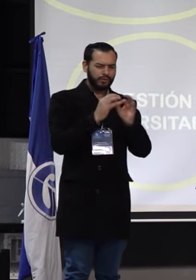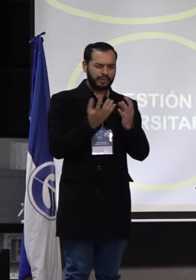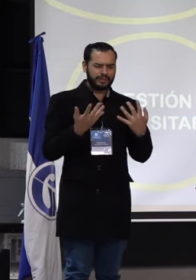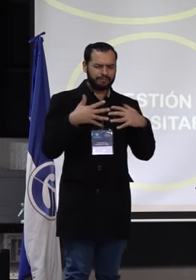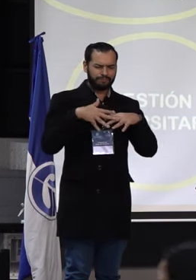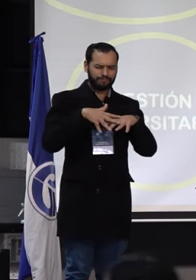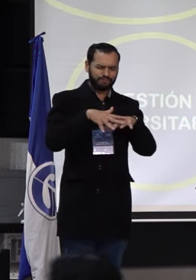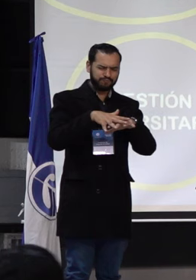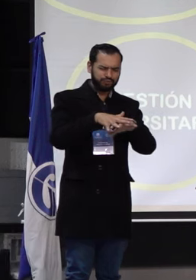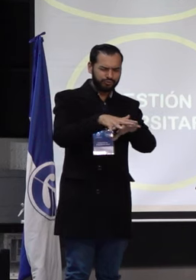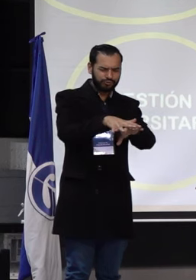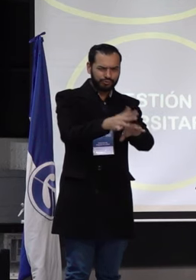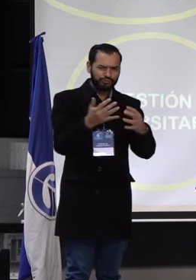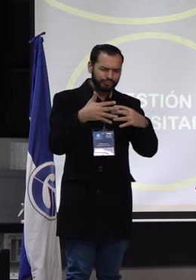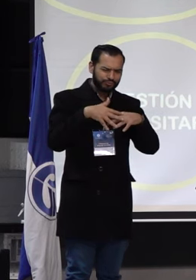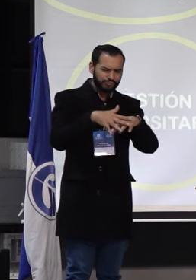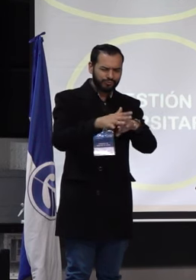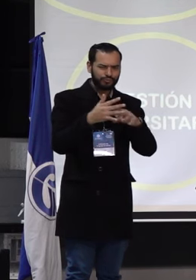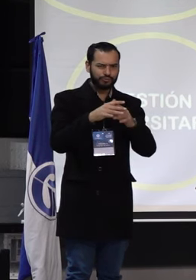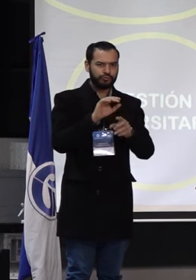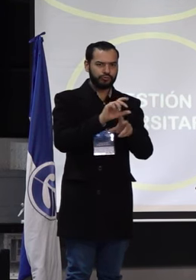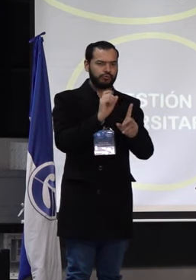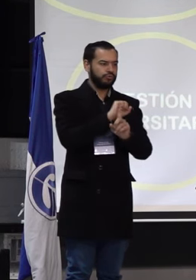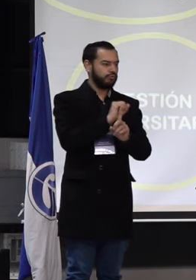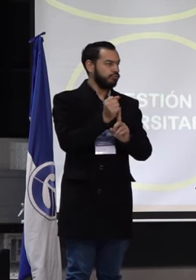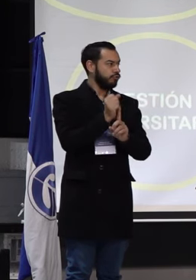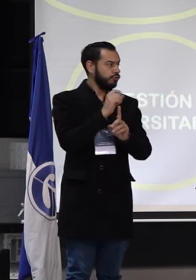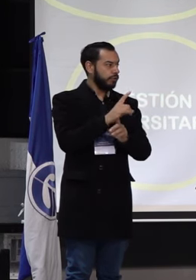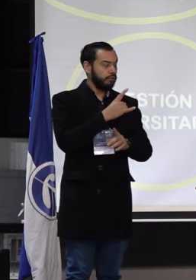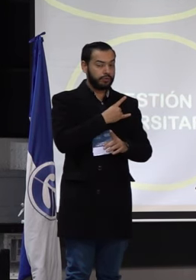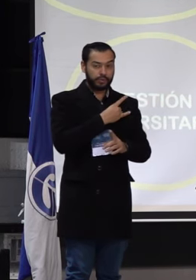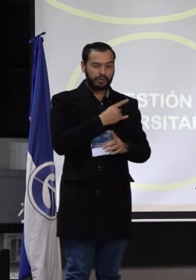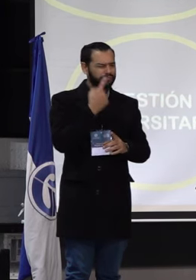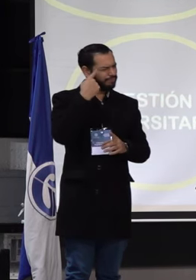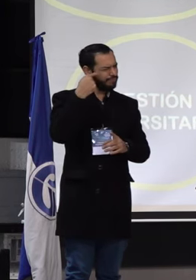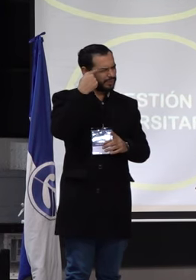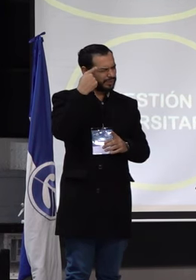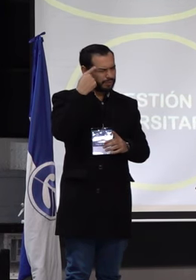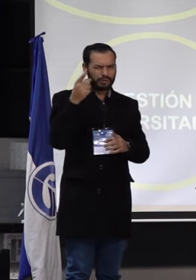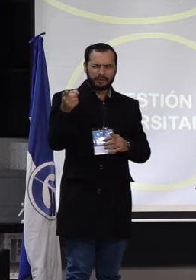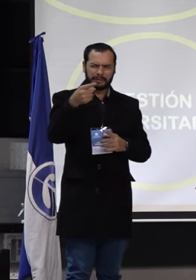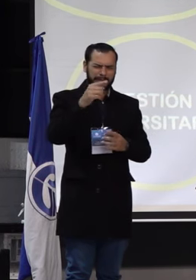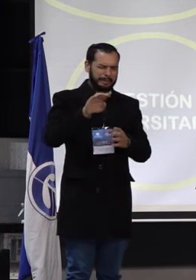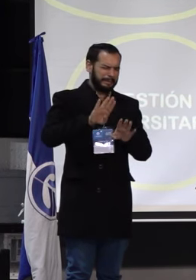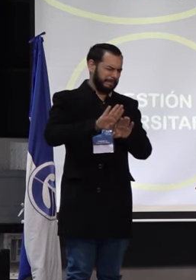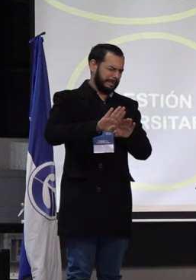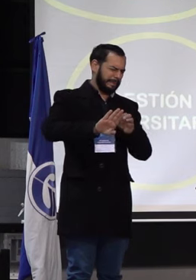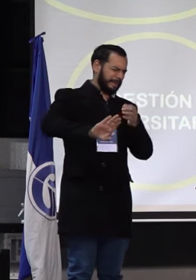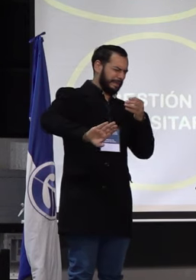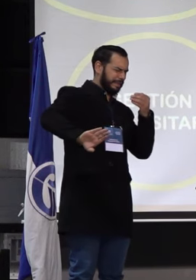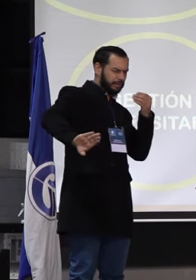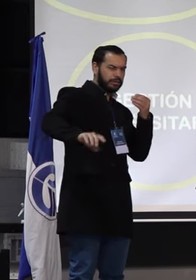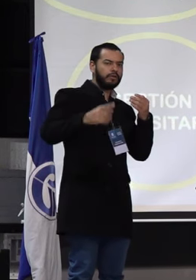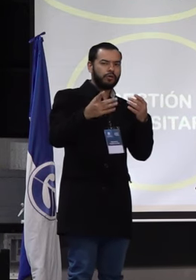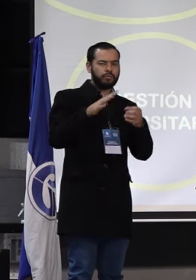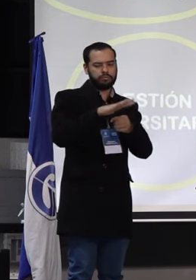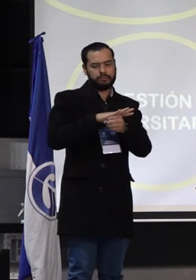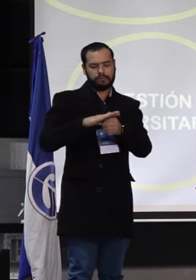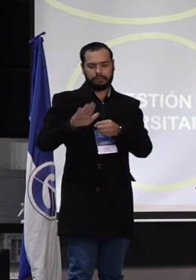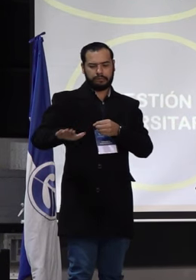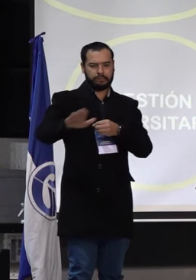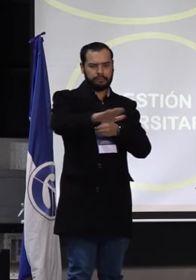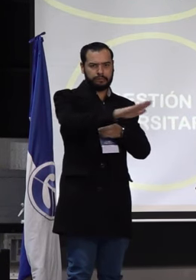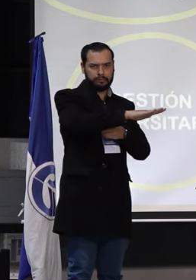que creemos se ha venido rompiendo a partir de unos escenarios de disputa que se vienen dando dentro de los mismos sectores de la universidad